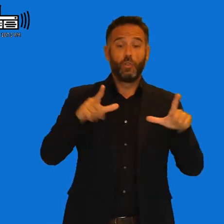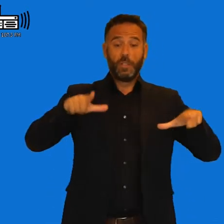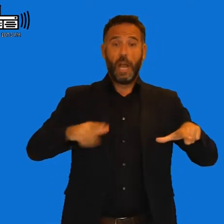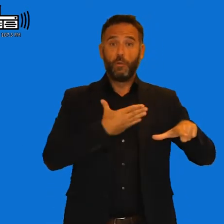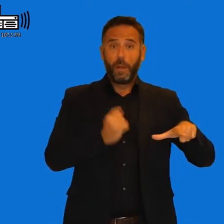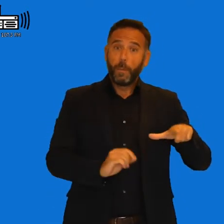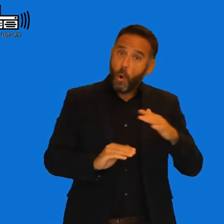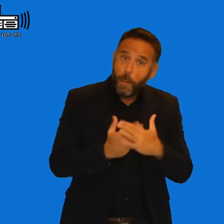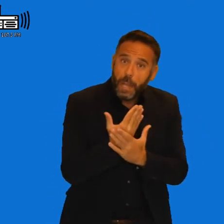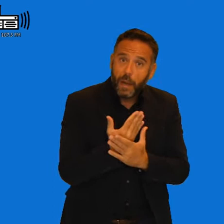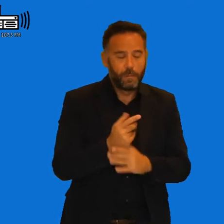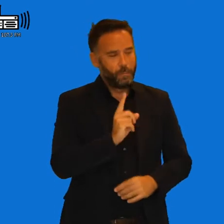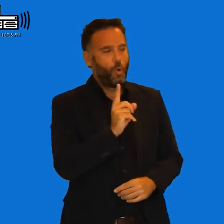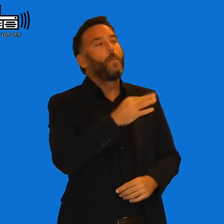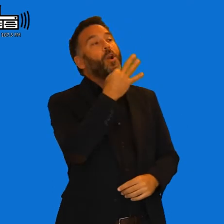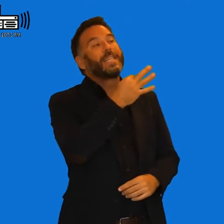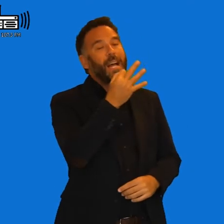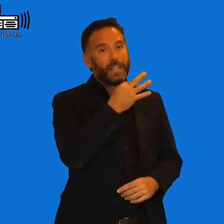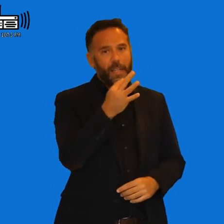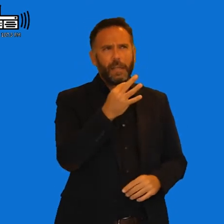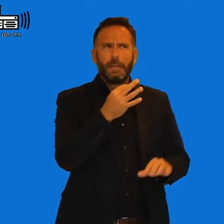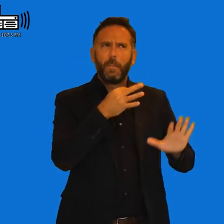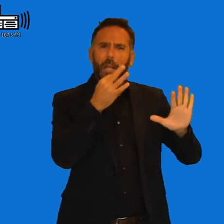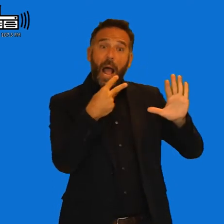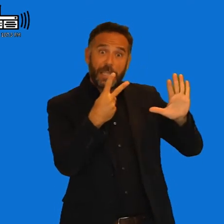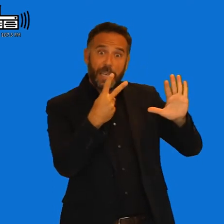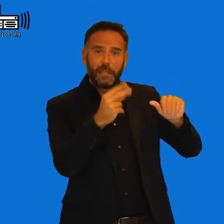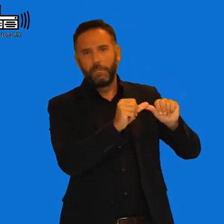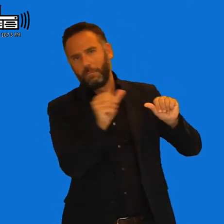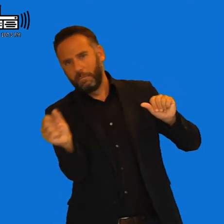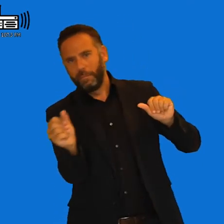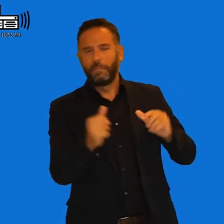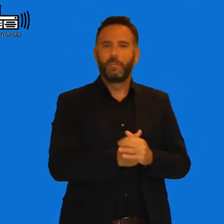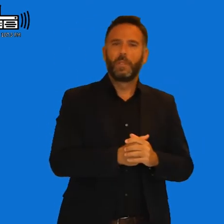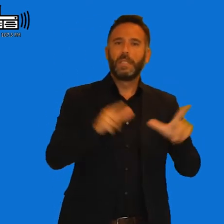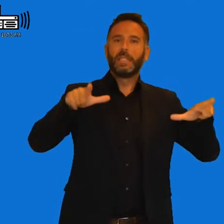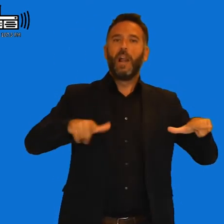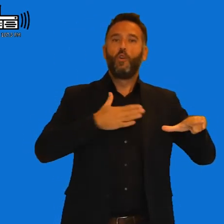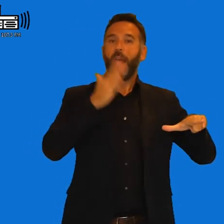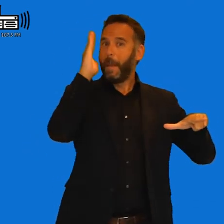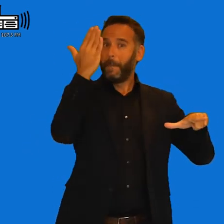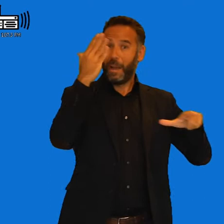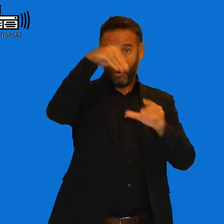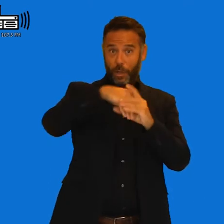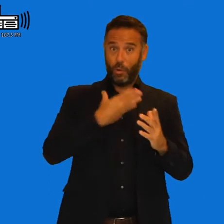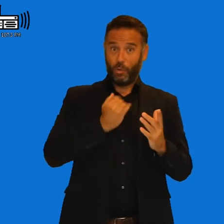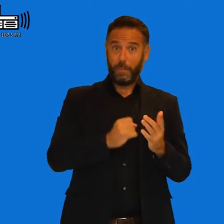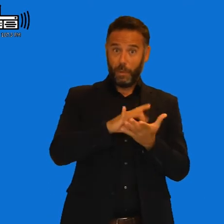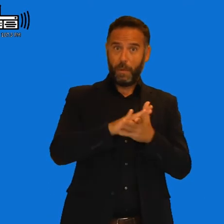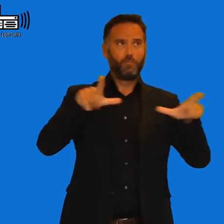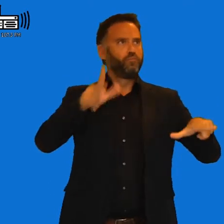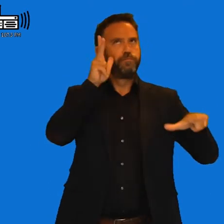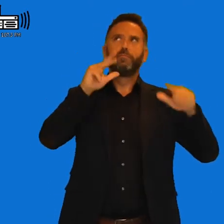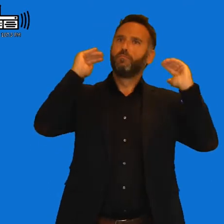la mañana ¿O? Pues no, por la tarde, a partir de las siete de la tarde. Allí estaremos y bueno, ya os digo, darnos a conocer,